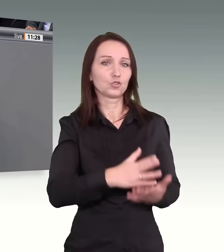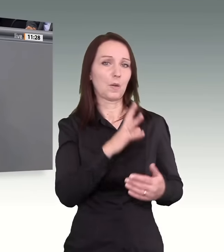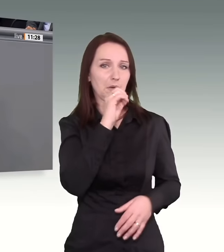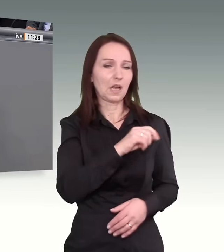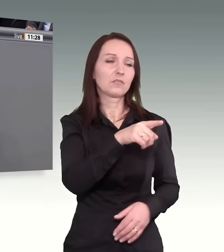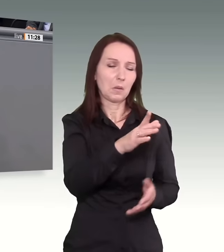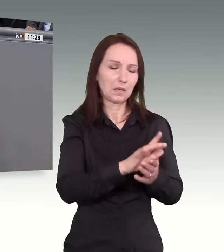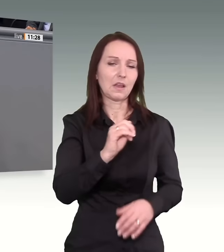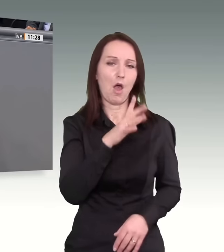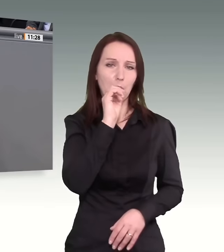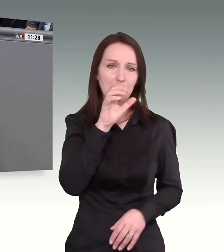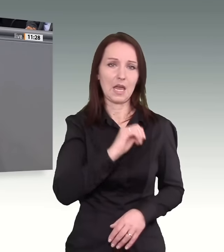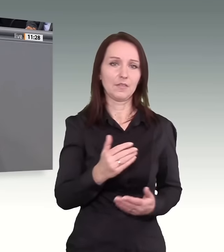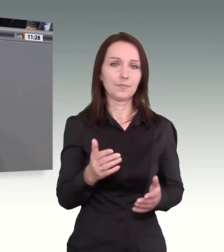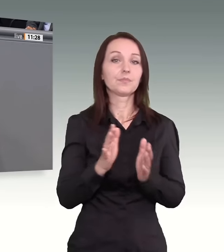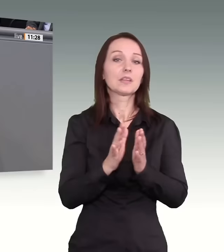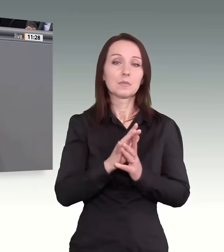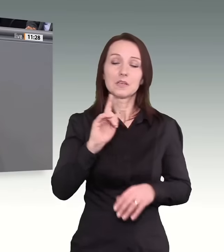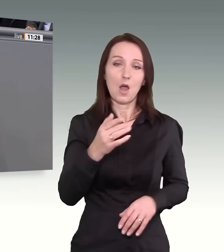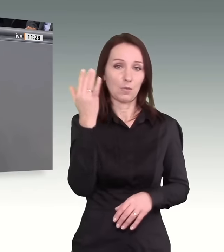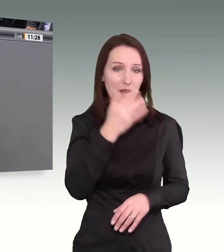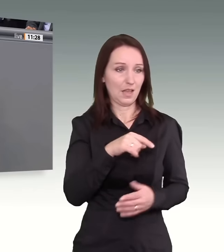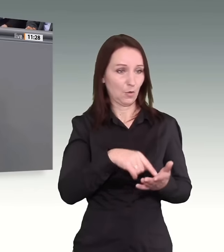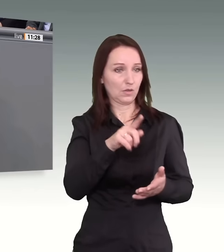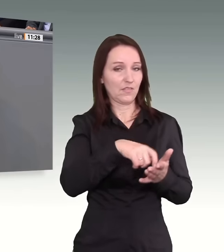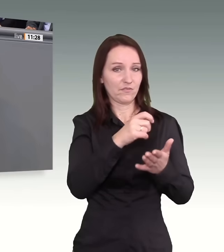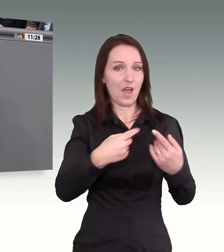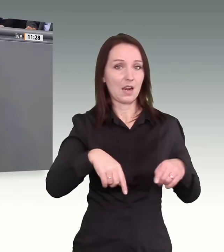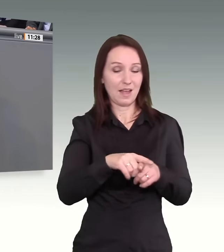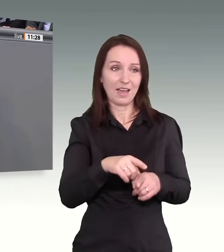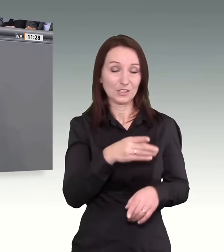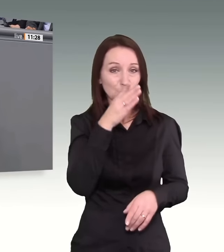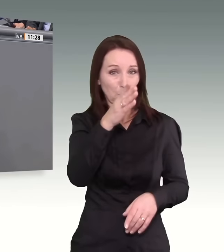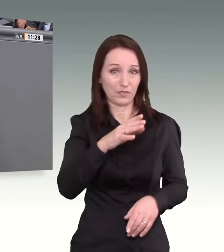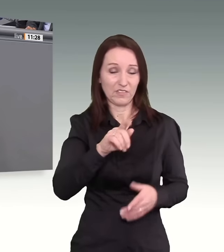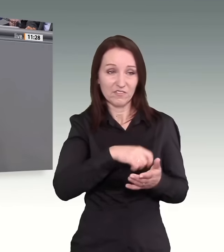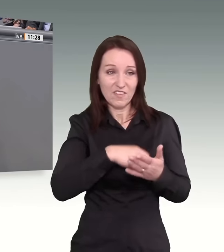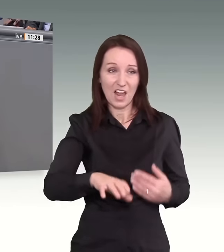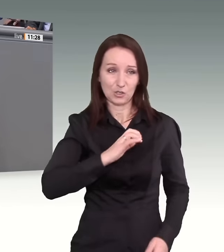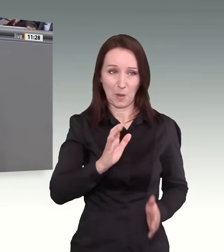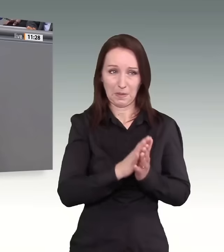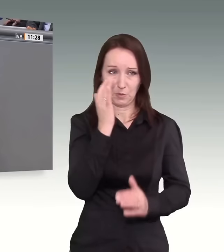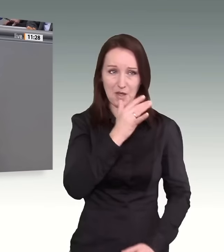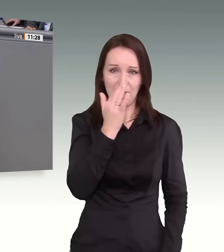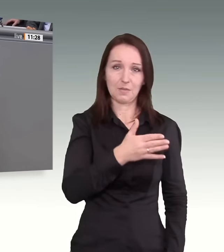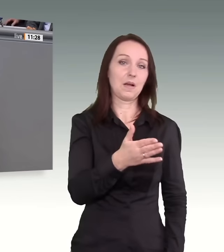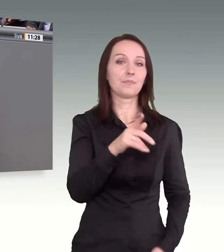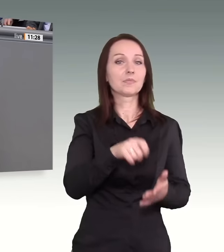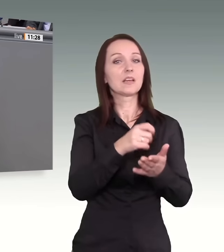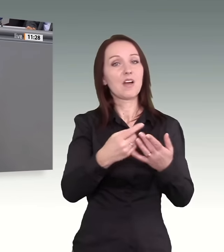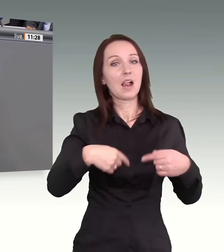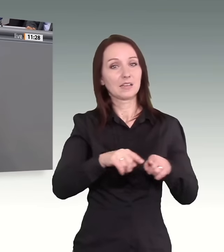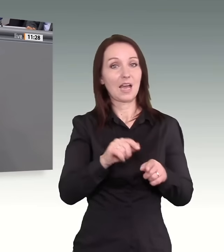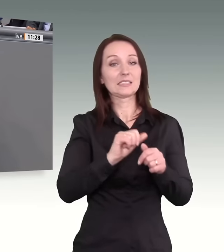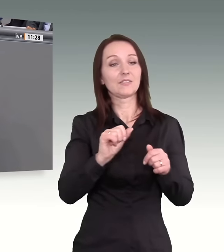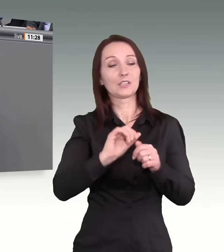einmal überlegen, auch im Sinne Ihrer eigenen Wahlchancen in Ihrem Wahlkreis, dass Sie, wenn Sie in einem Wahlkreis mit weit über 40 Prozent mit Menschen mit